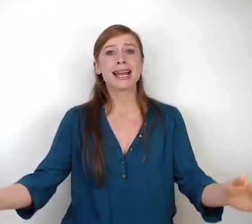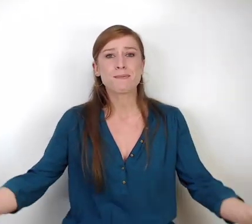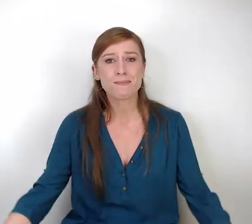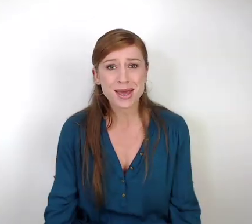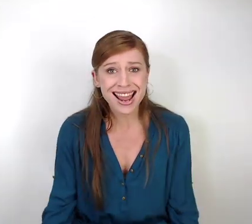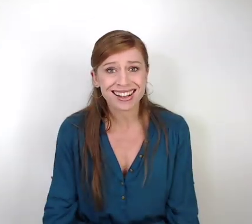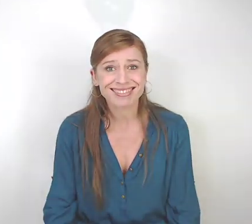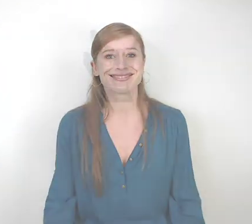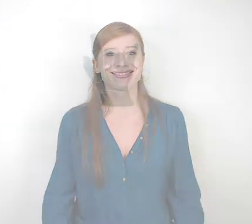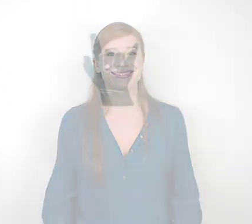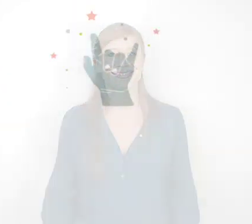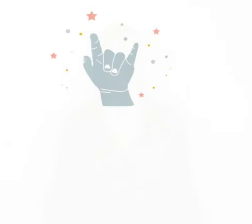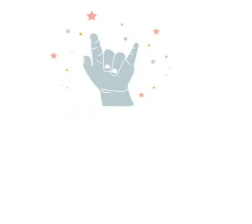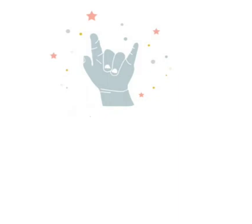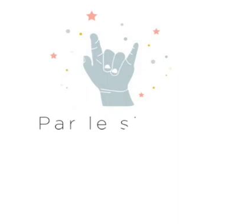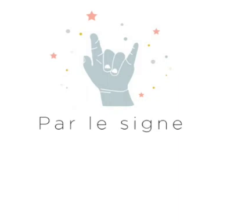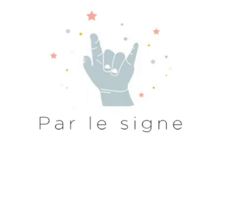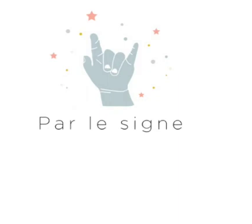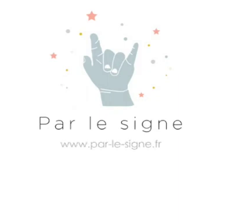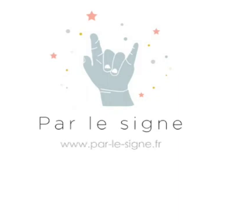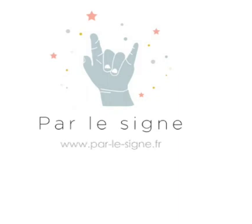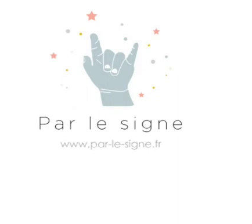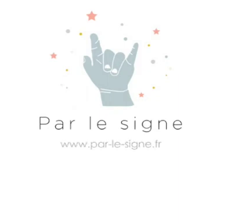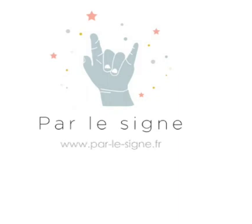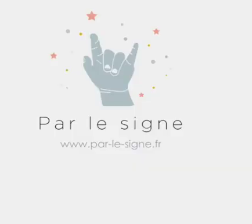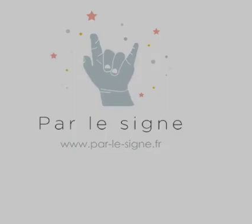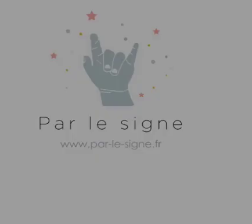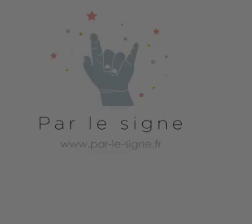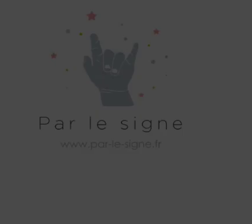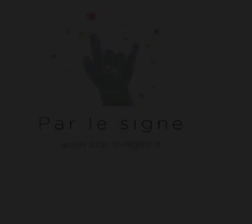pieds. Bon, reprenons Bon,